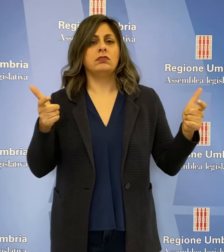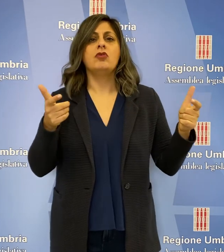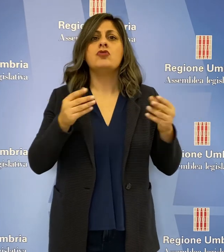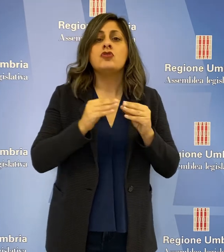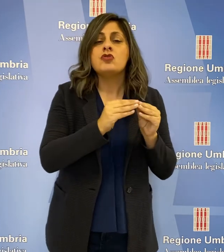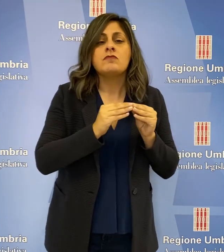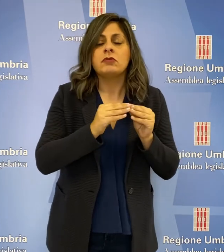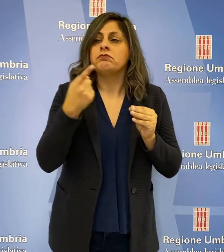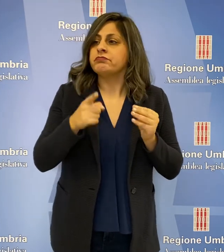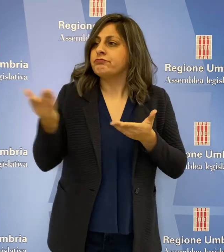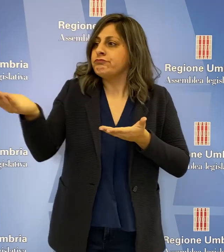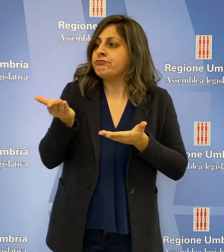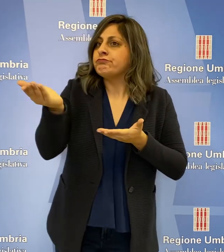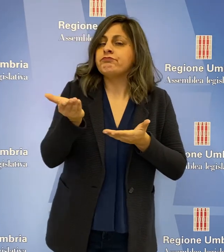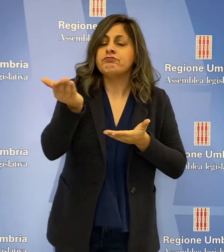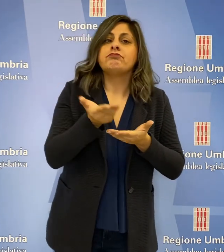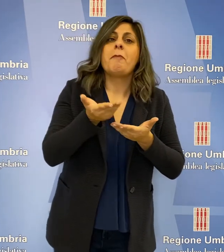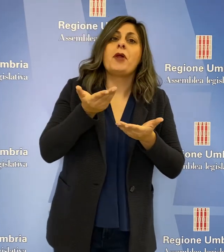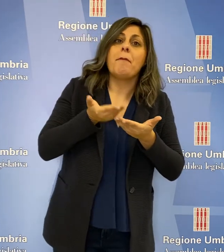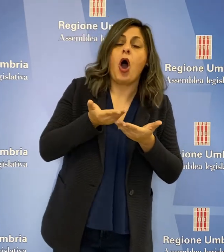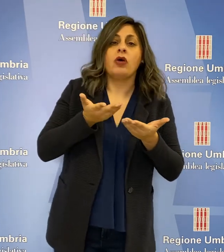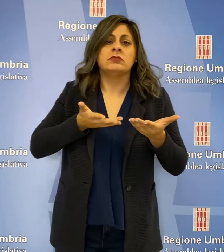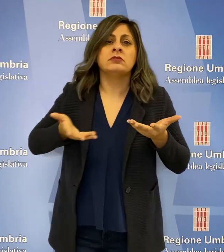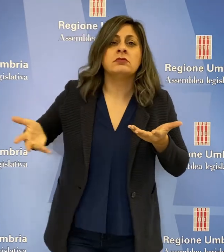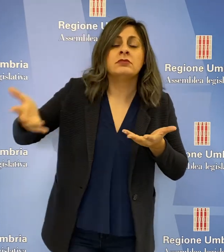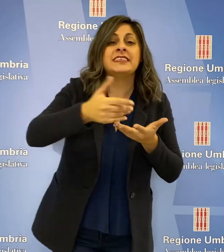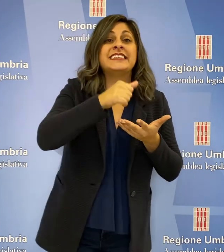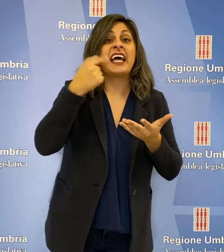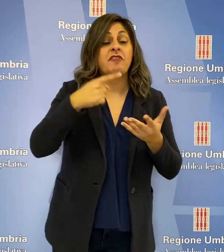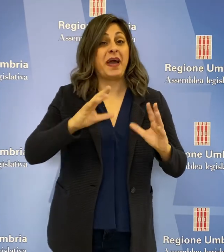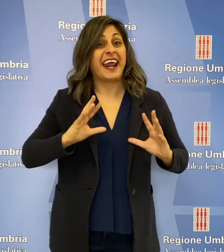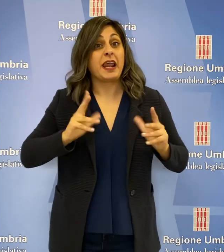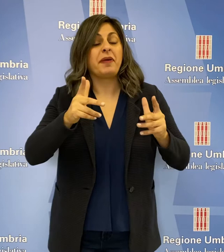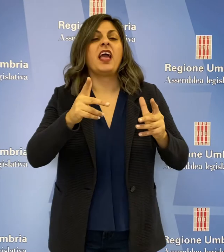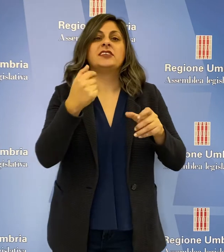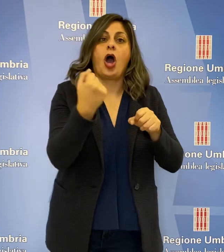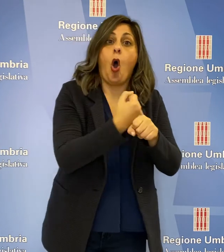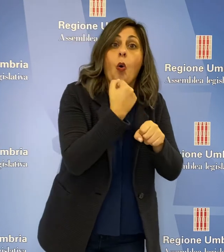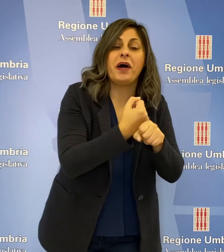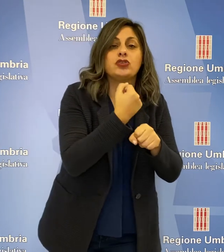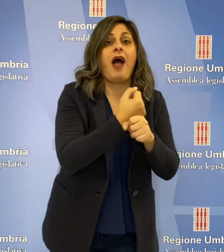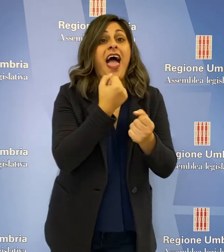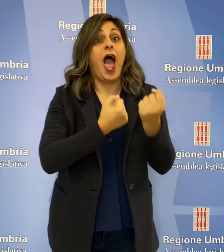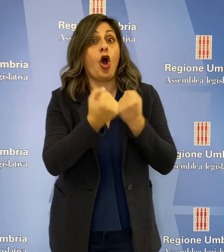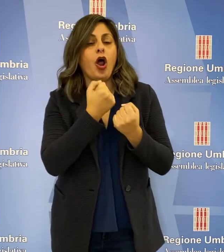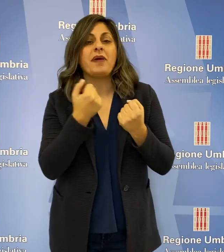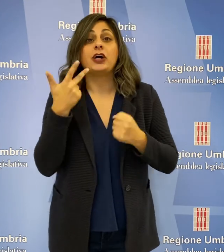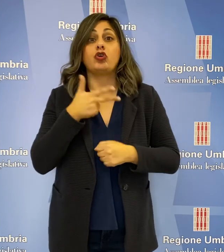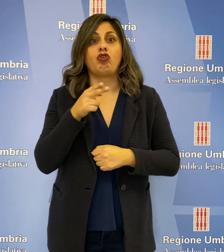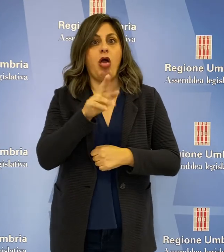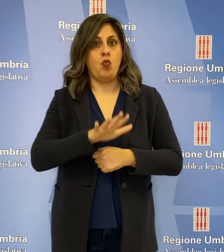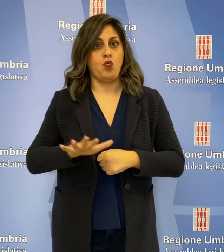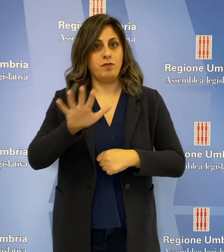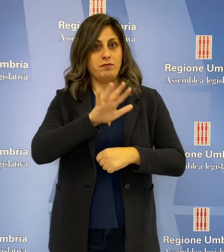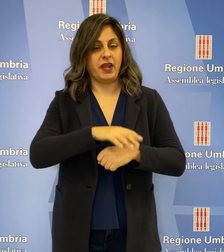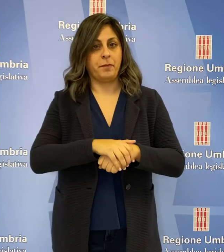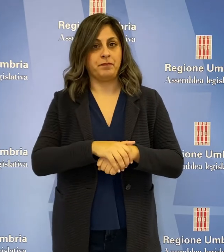sociale al fine di raccogliere istanze proposte per la ripresa economica, occupazionale e sociale